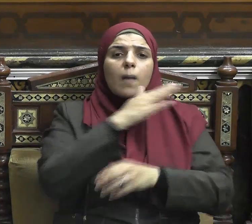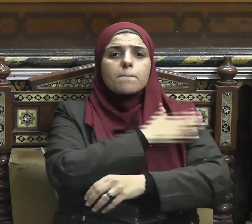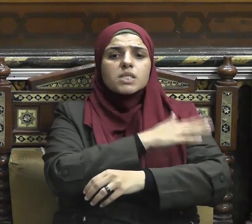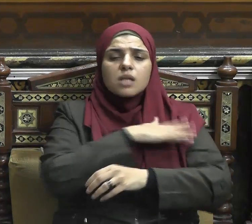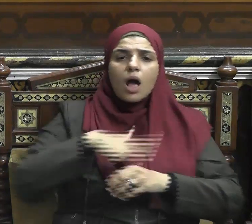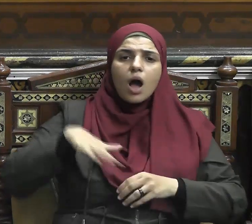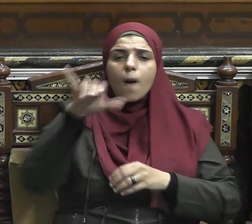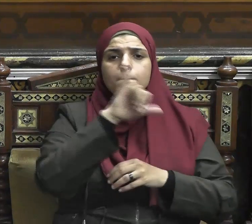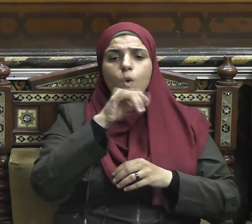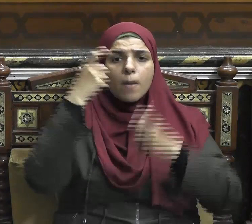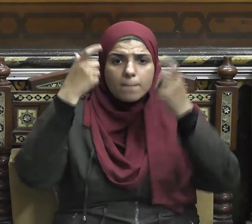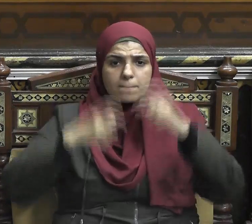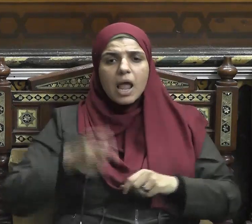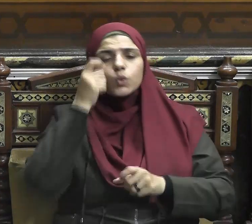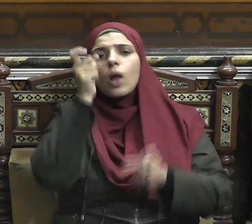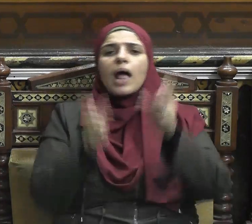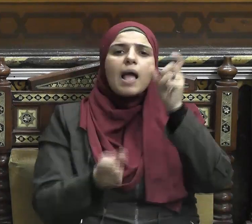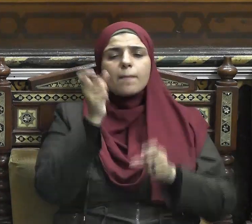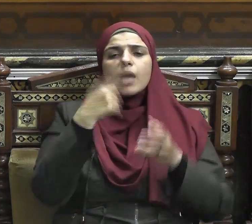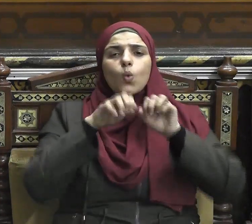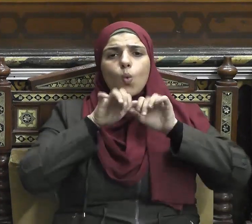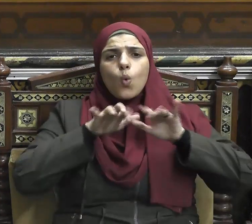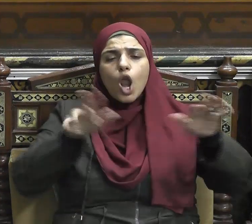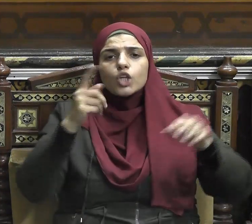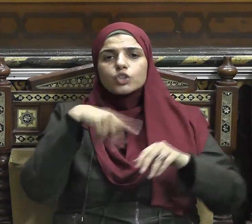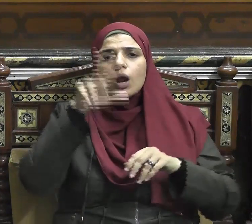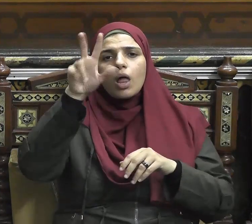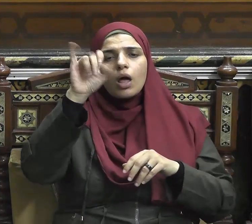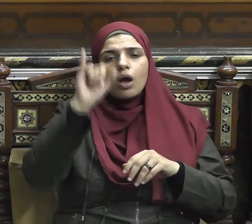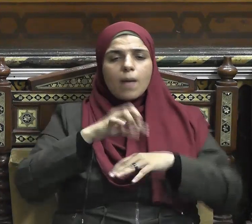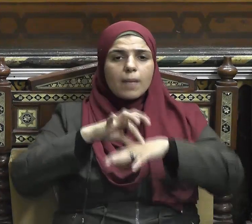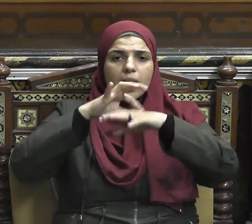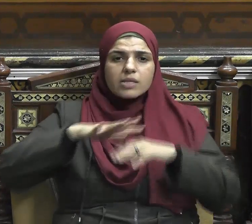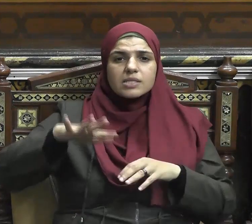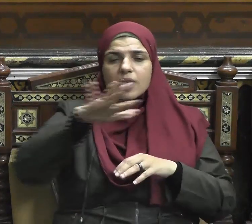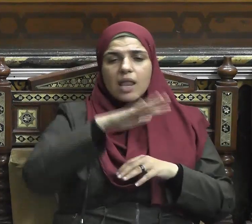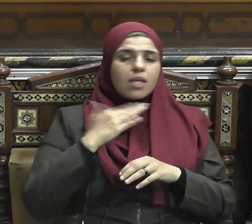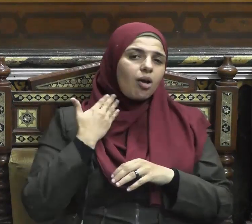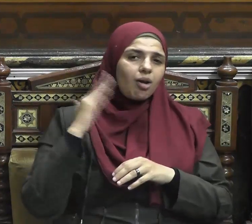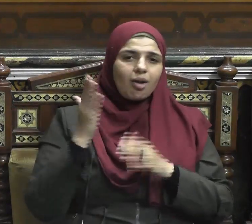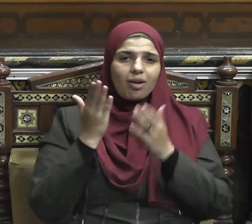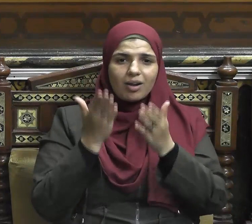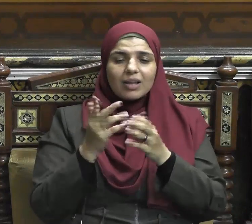الأفق والخروج من هذا الضيق إلى عالم أرحبا